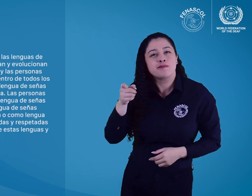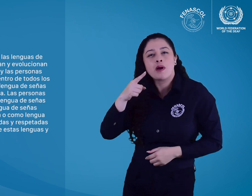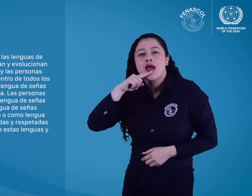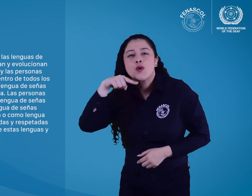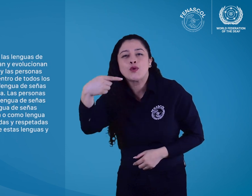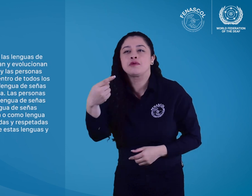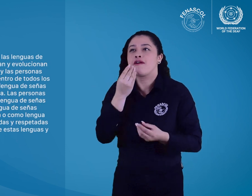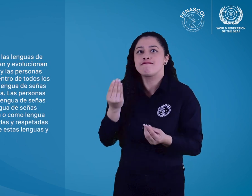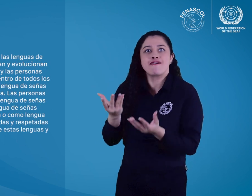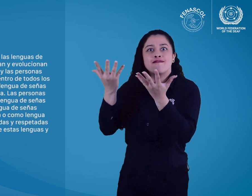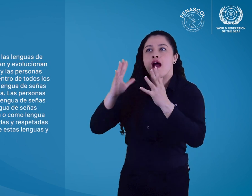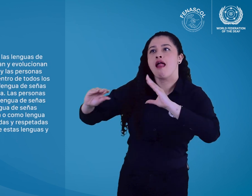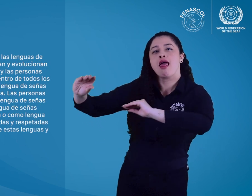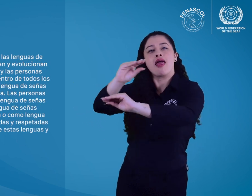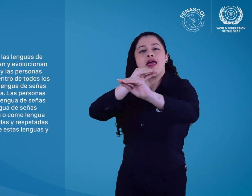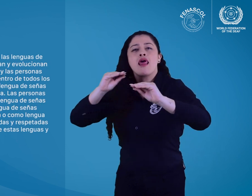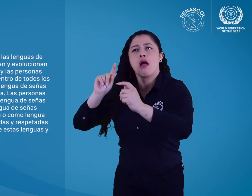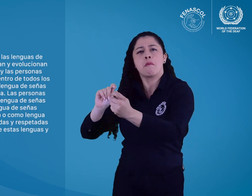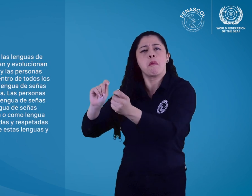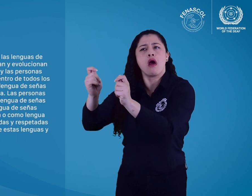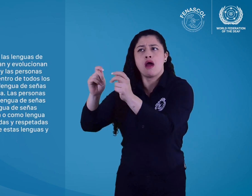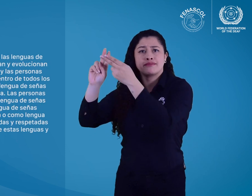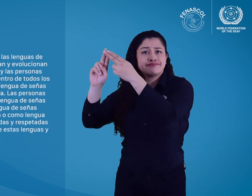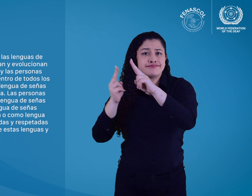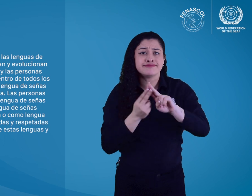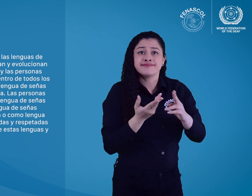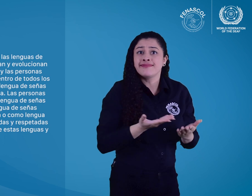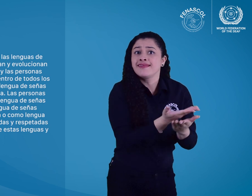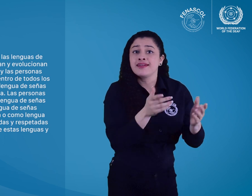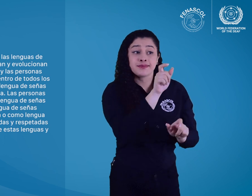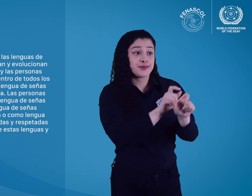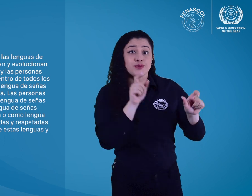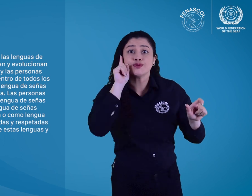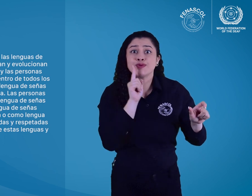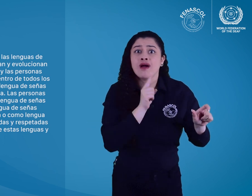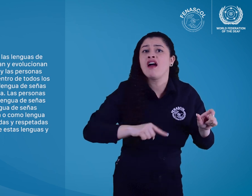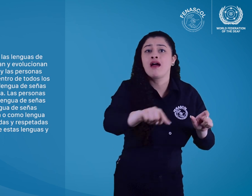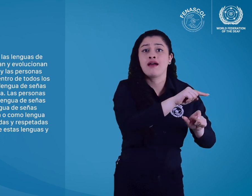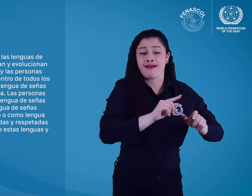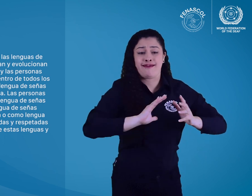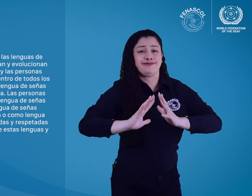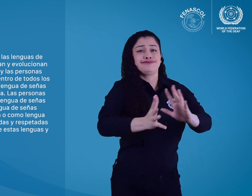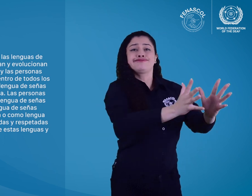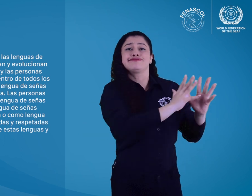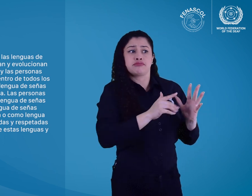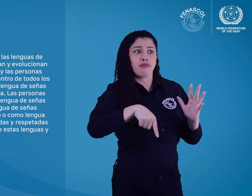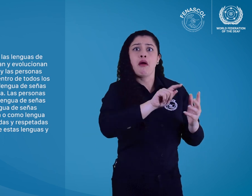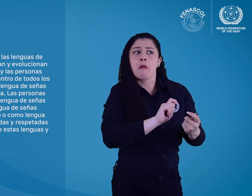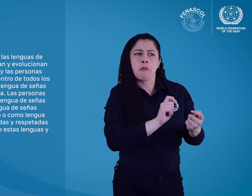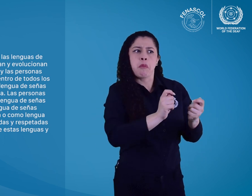las lenguas vivas, las lenguas de señas nacionales se desarrollan y evolucionan con sus comunidades sordas